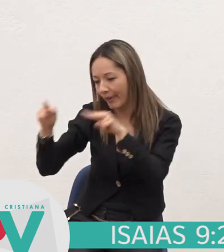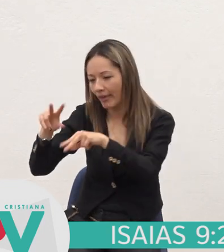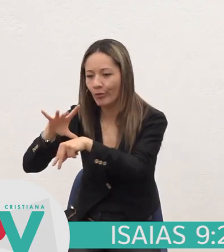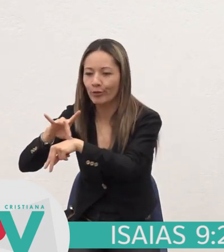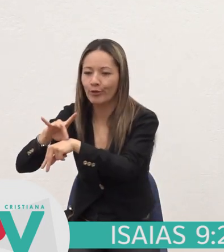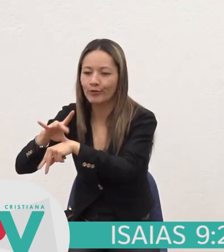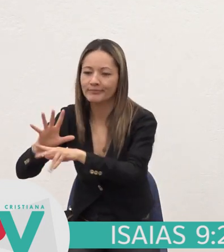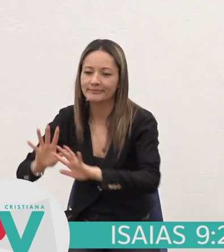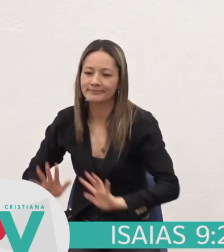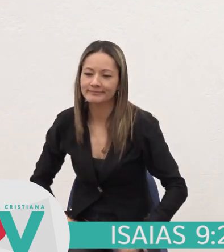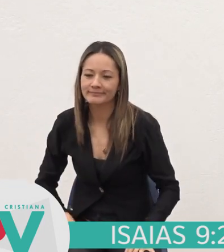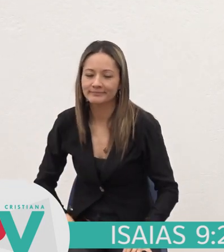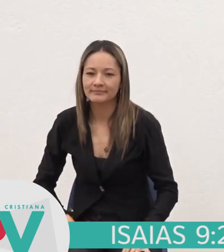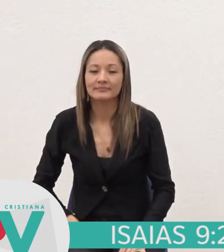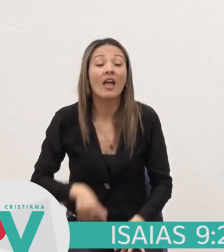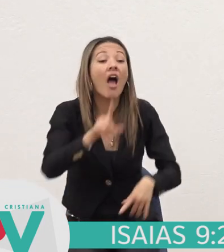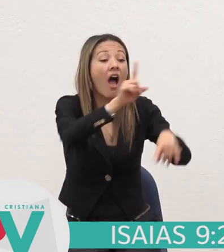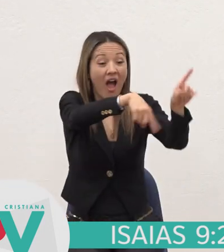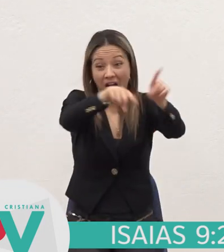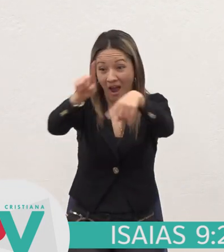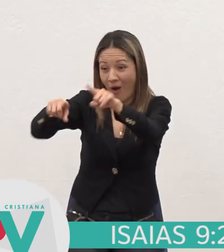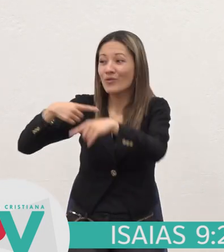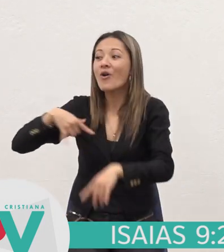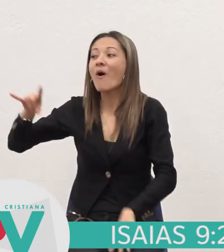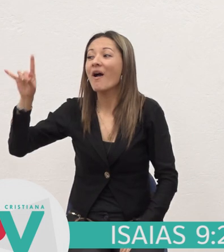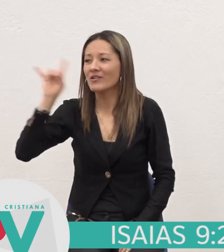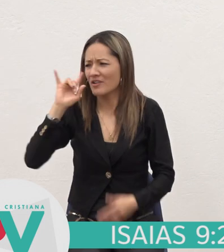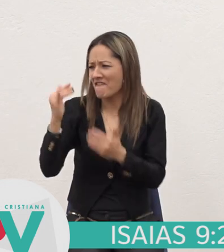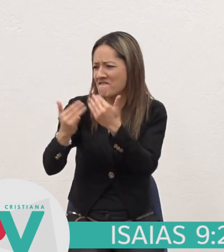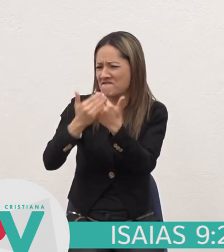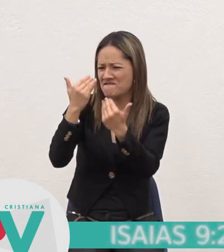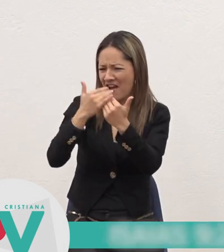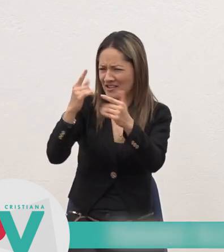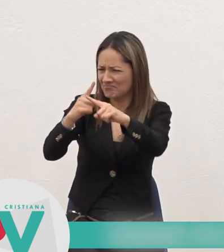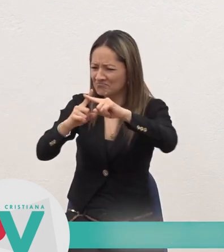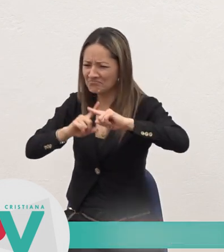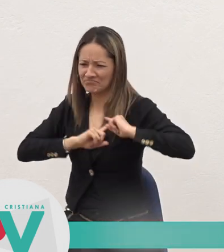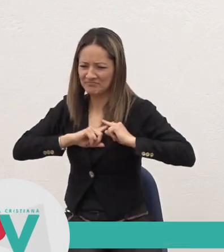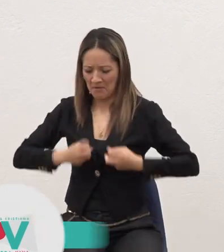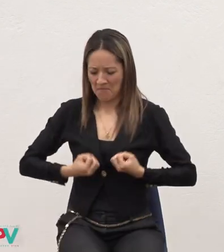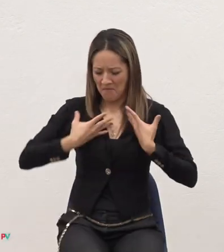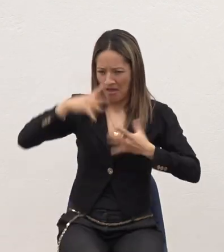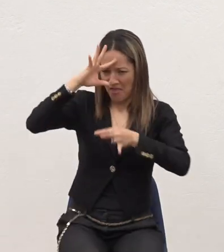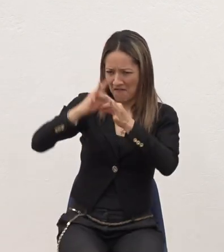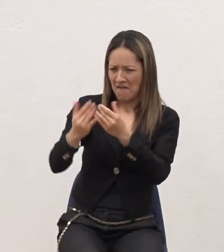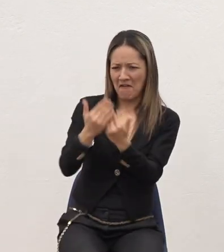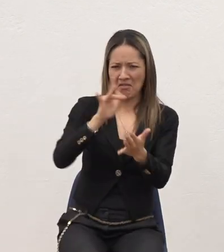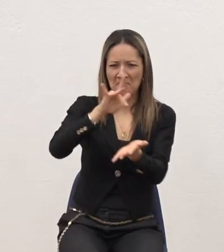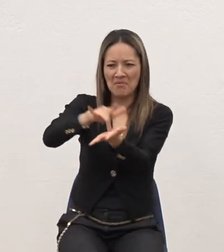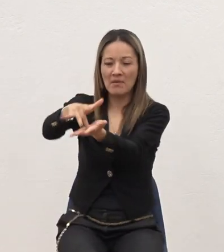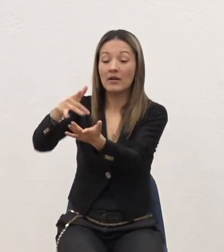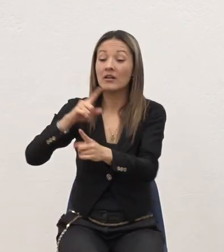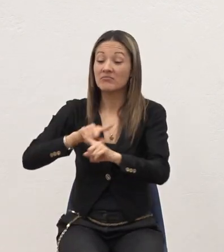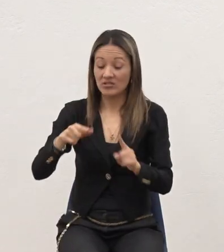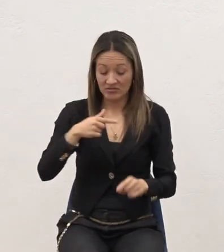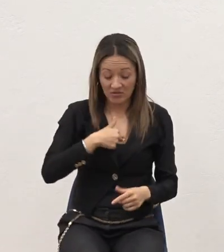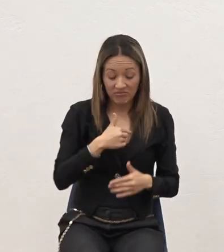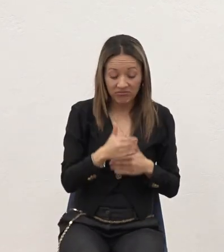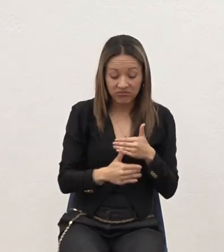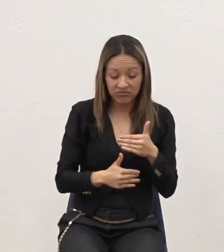Algunos de Ustedes Yo he escuchado Que llegan mucho más fácil De la vida A mí el Señor Me trató Pero yo acá Parado en este momento